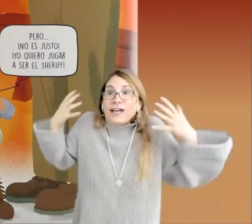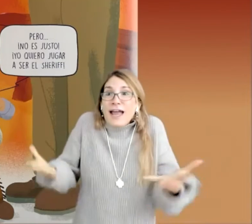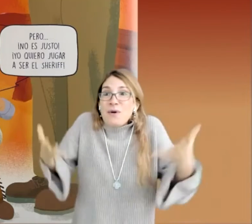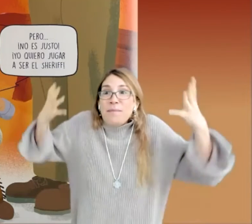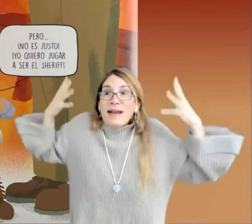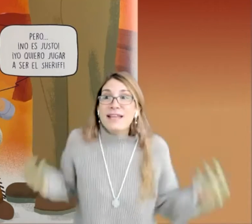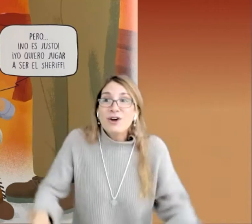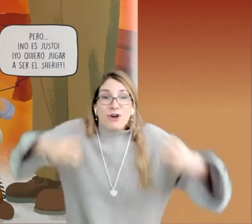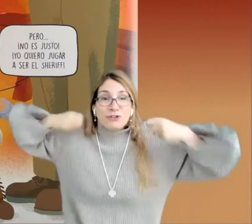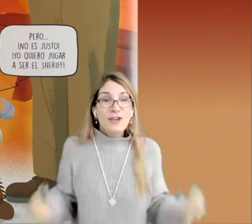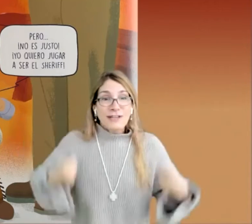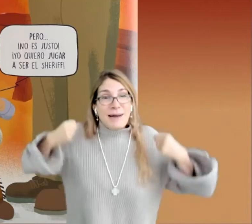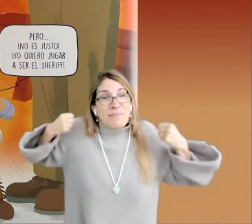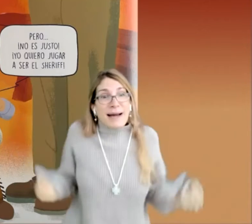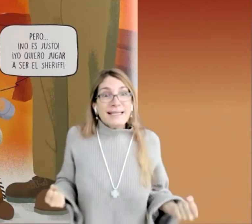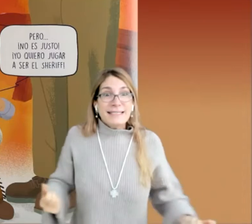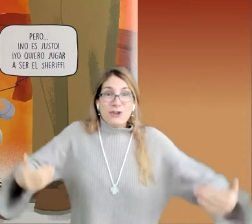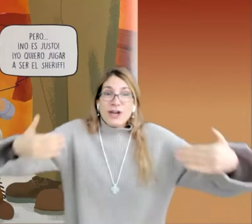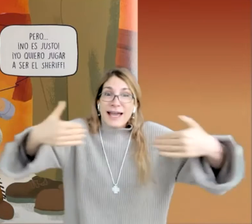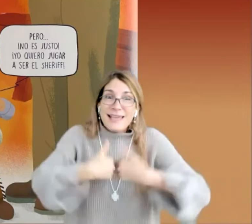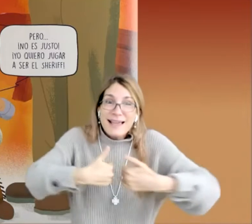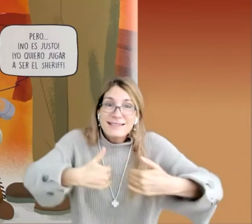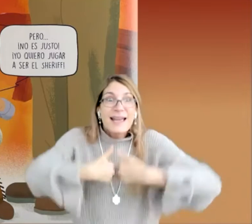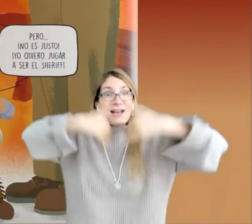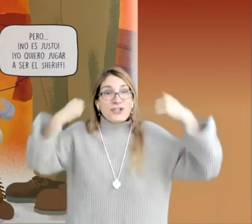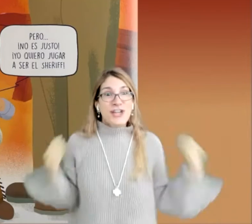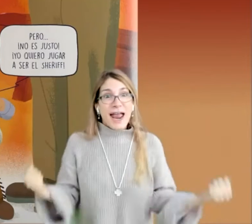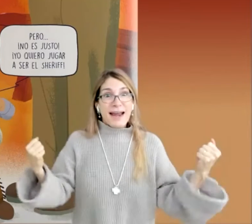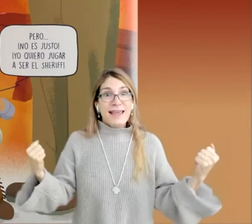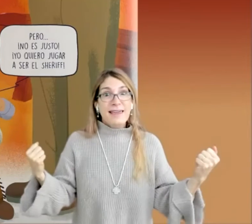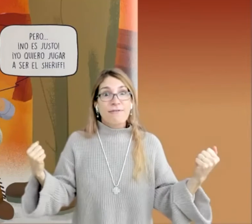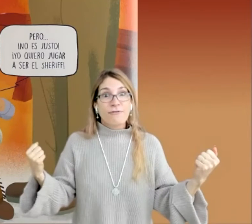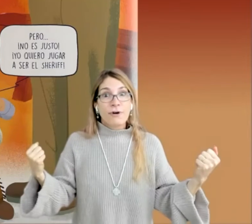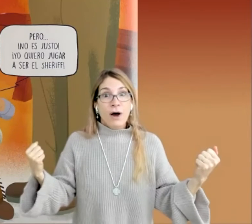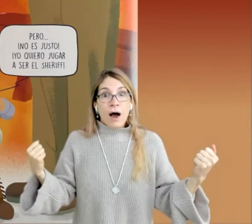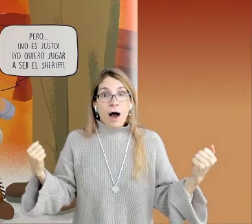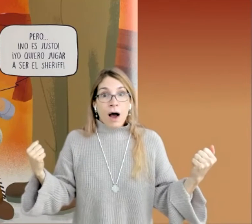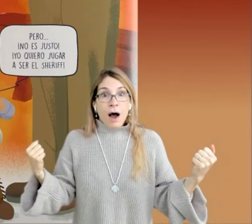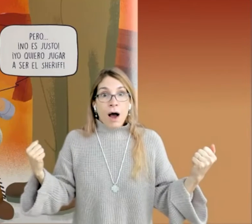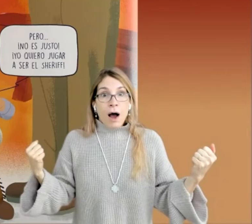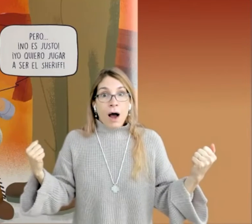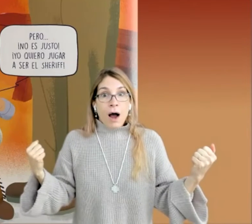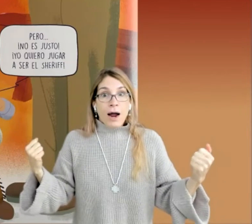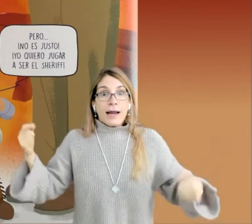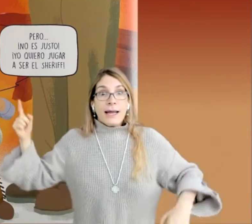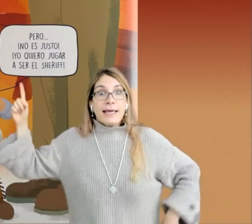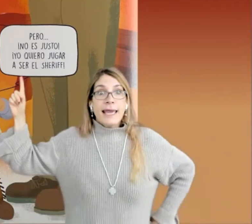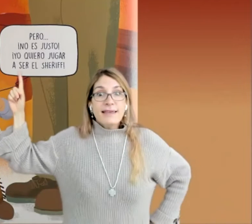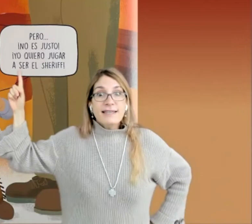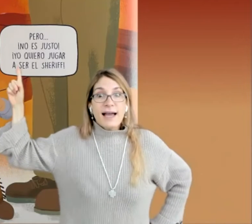qué no han venido los niños al parque si yo quería ser el sheriff? ¡Oh! ¿Qué dice